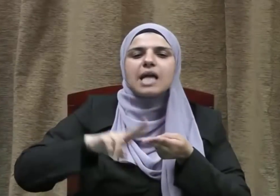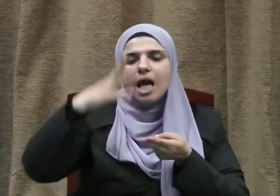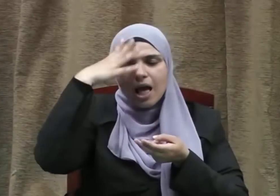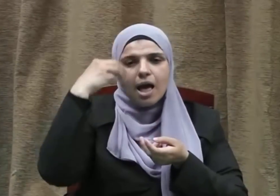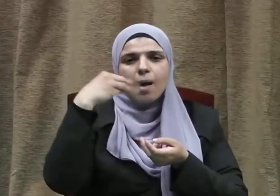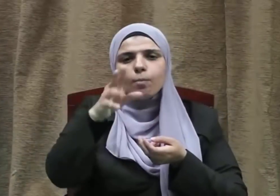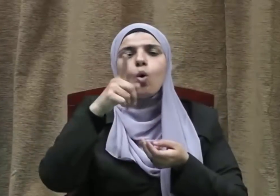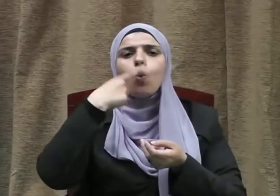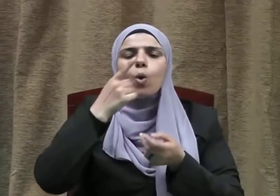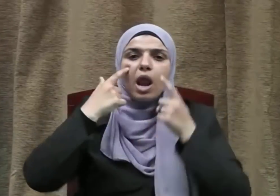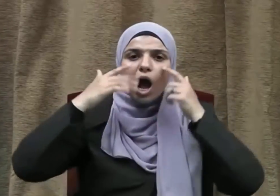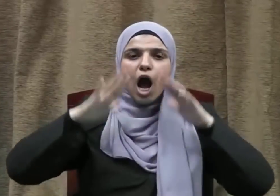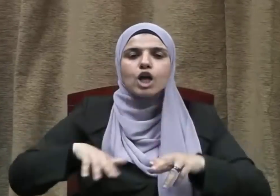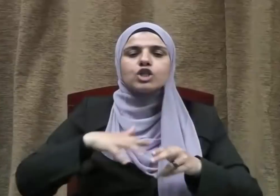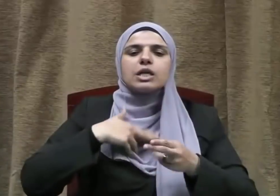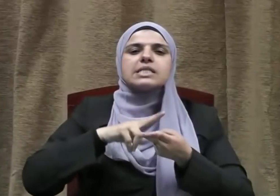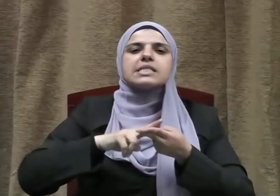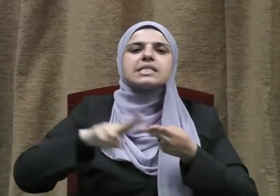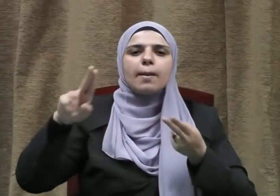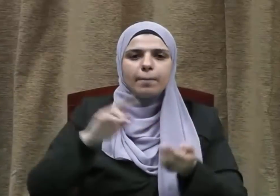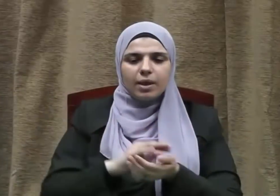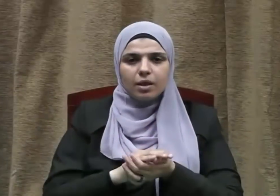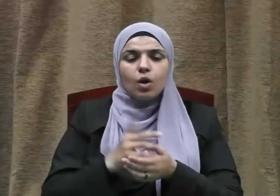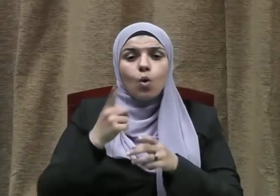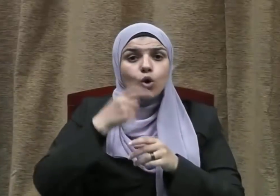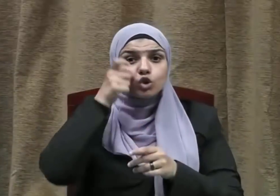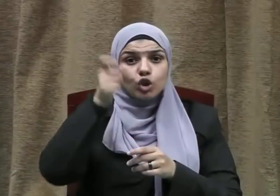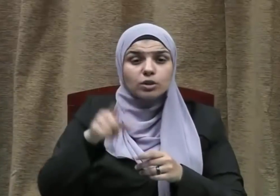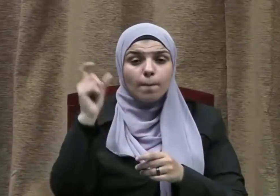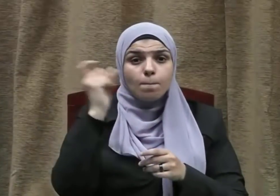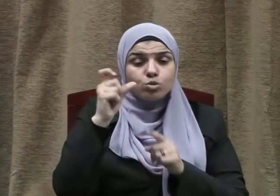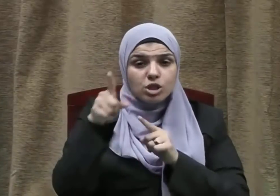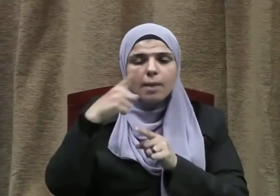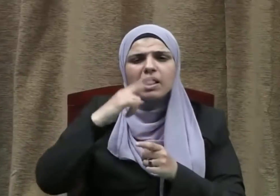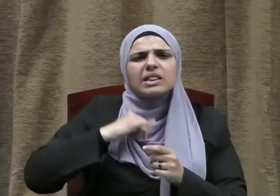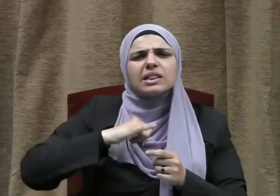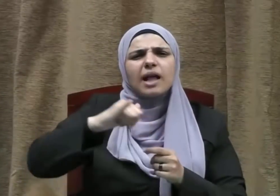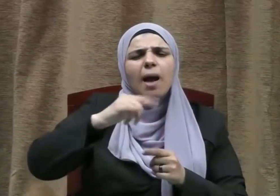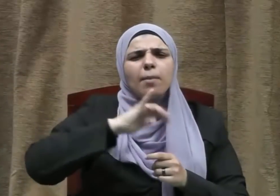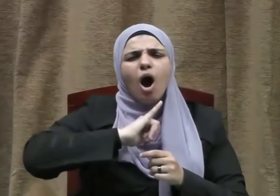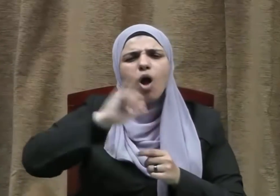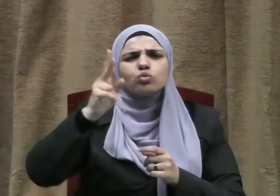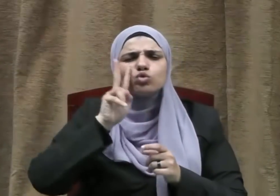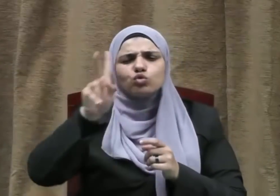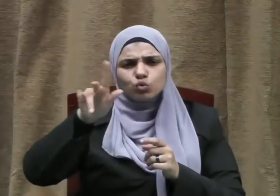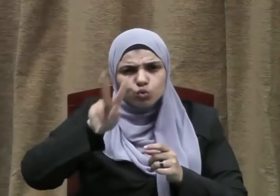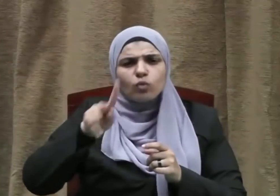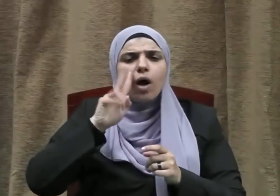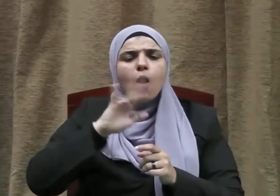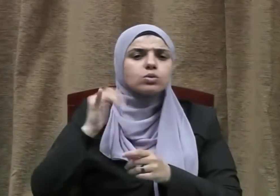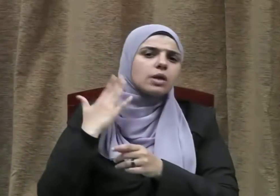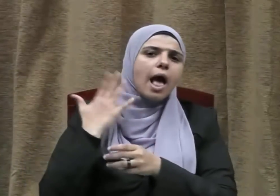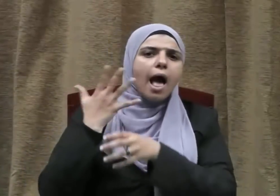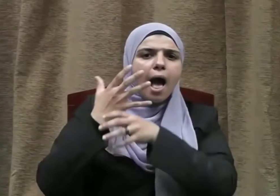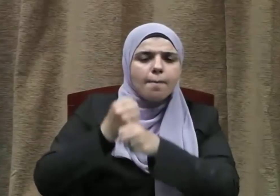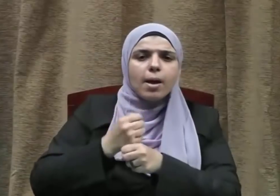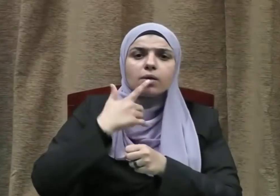العدل والتسامح والتعايش السلمي والمسلم دائما مصدر أمن